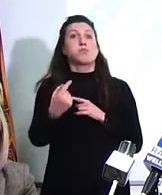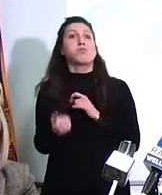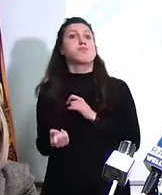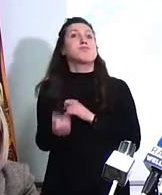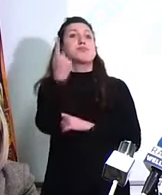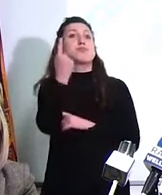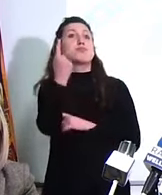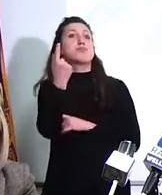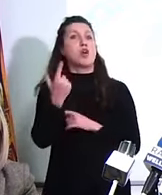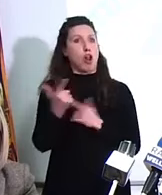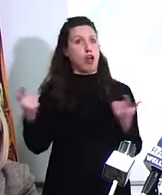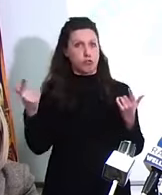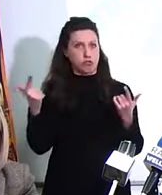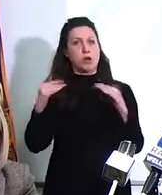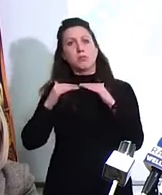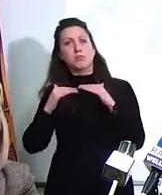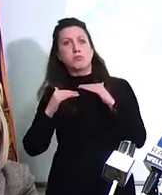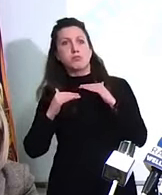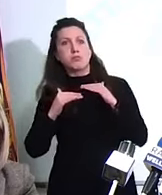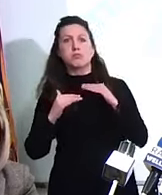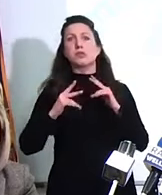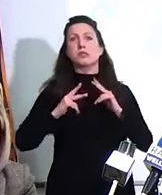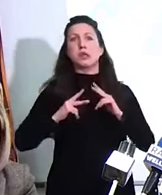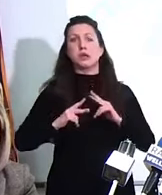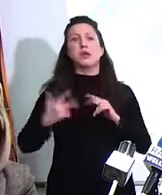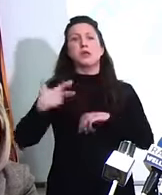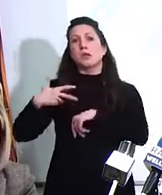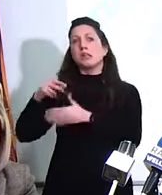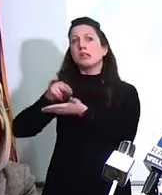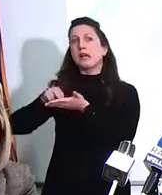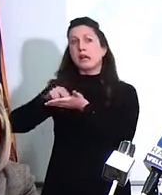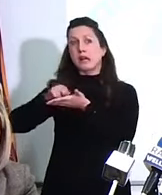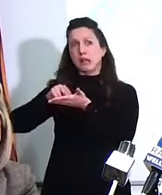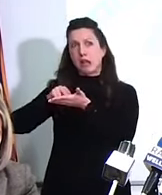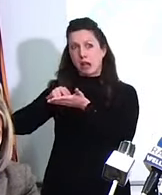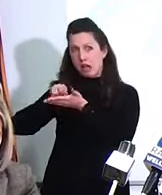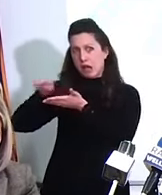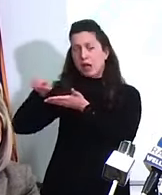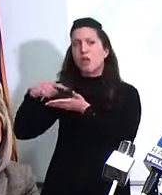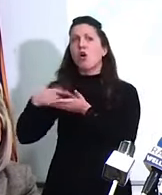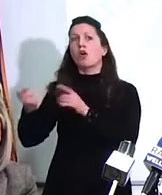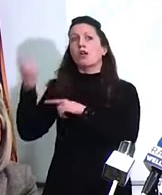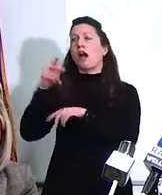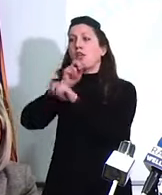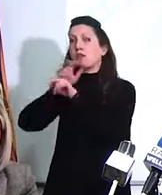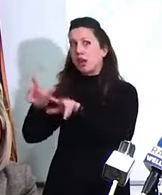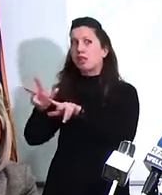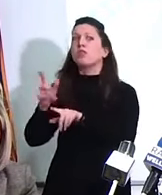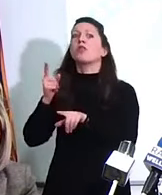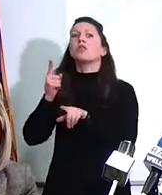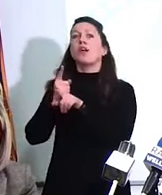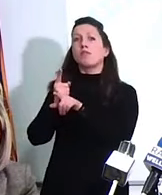all'assessore De Berti ieri di attivarsi per i trasporti e il lunedì apriamo le scuole. Questo ovviamente